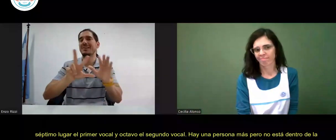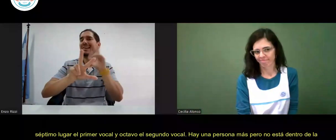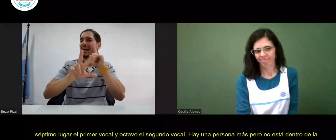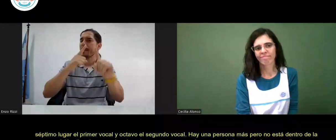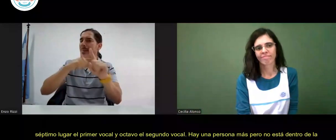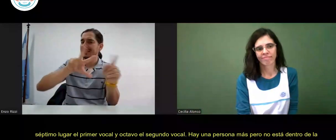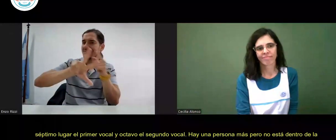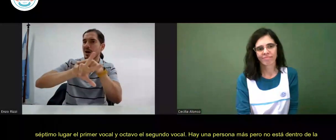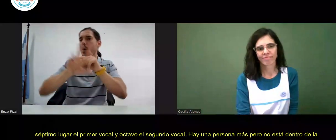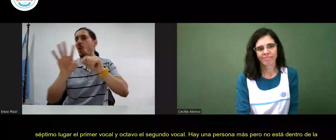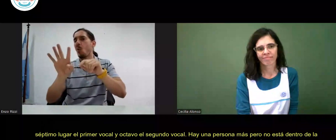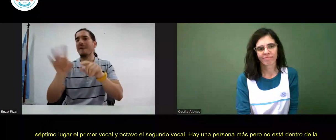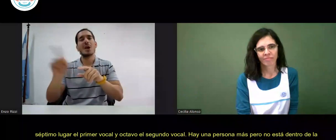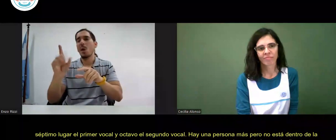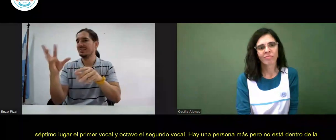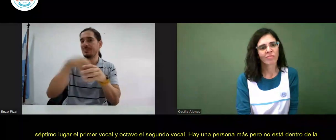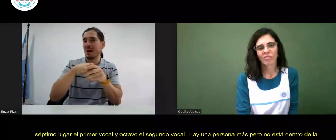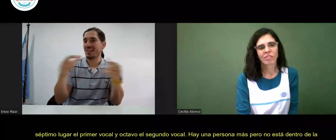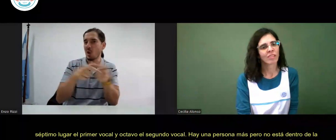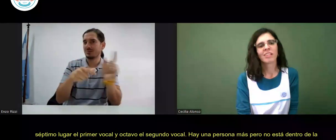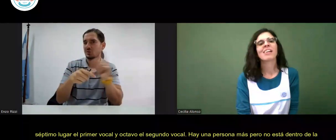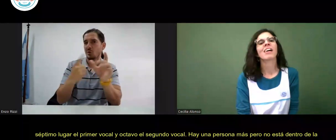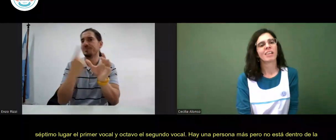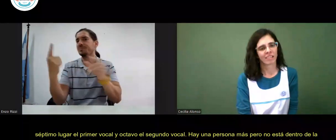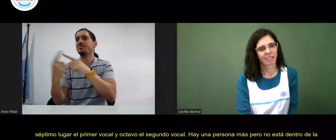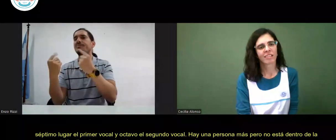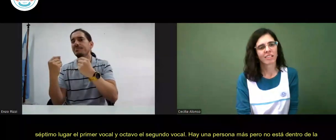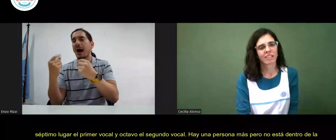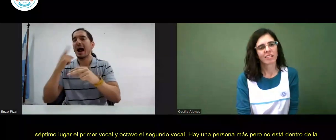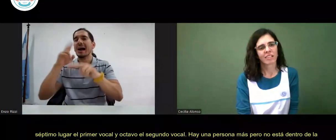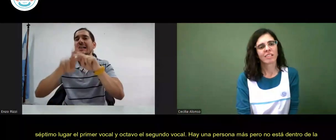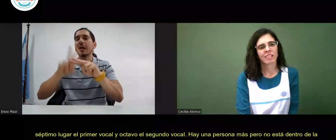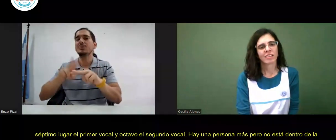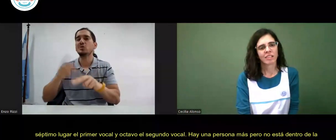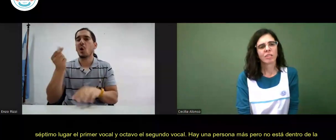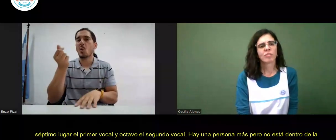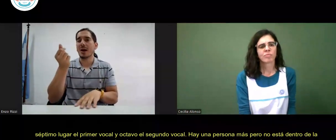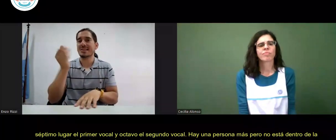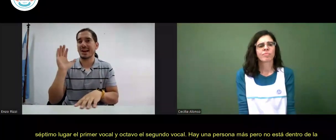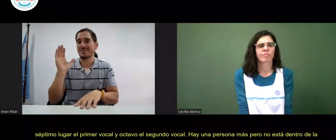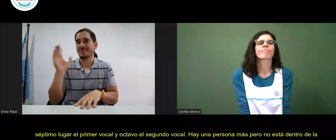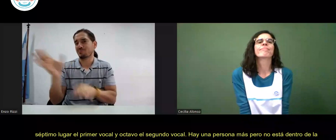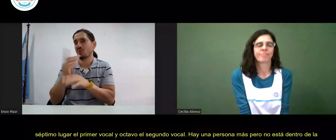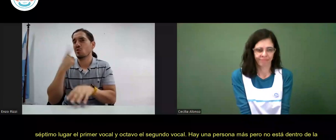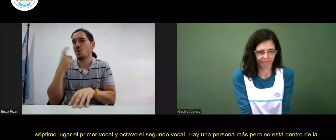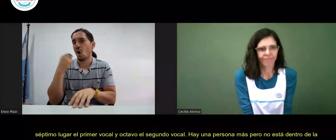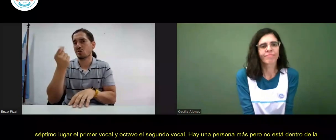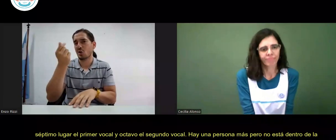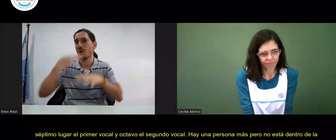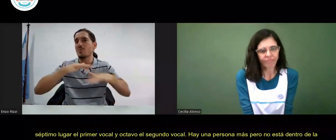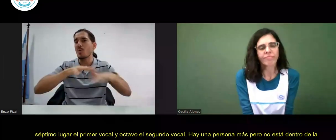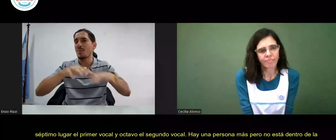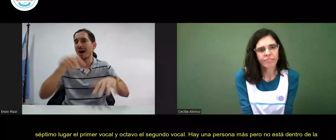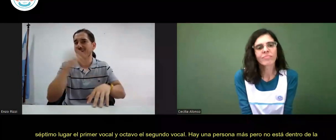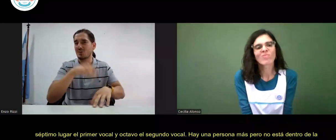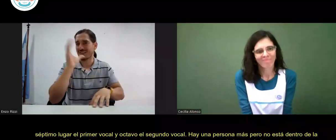Hay una persona más, pero no está dentro de la comisión directiva, y es el revisor de cuentas, que es el que controla